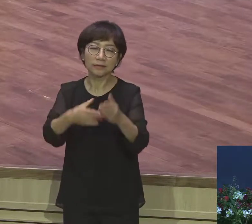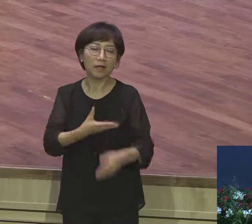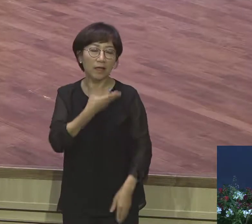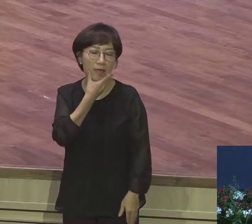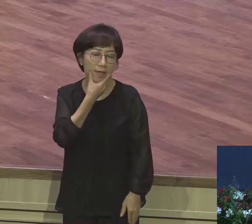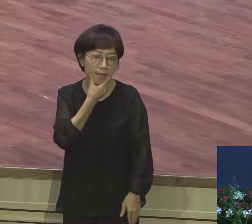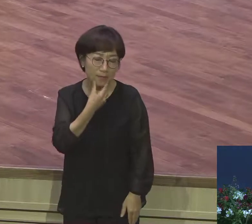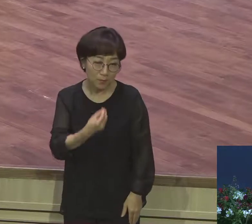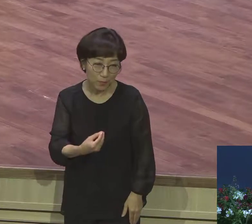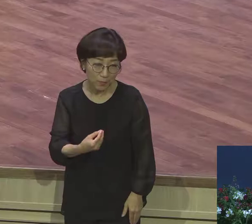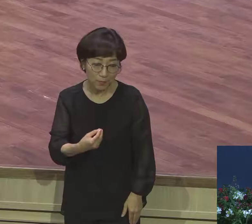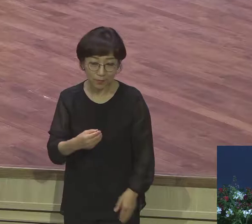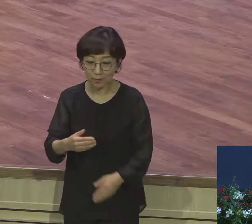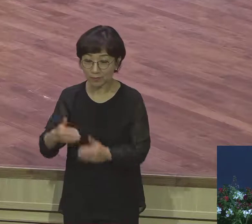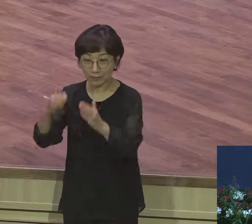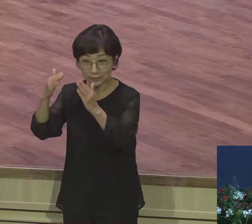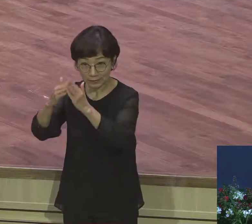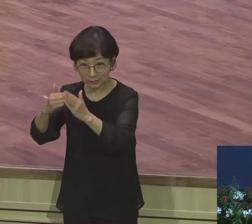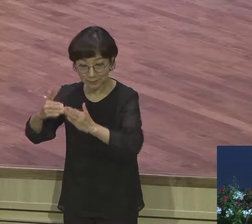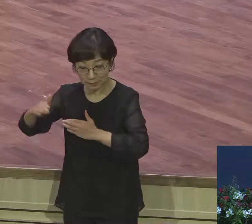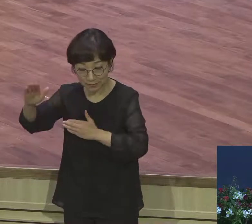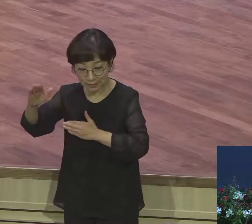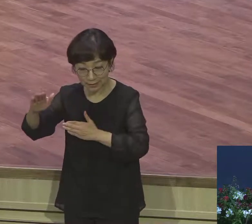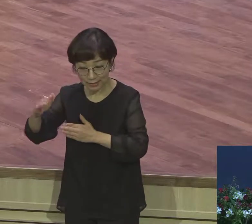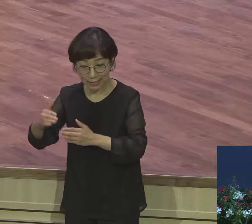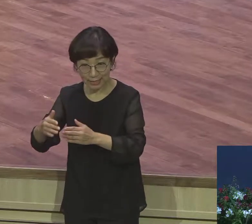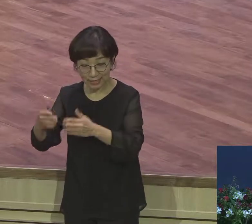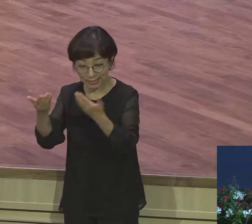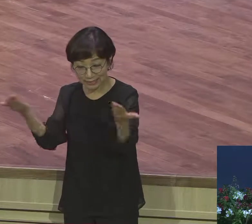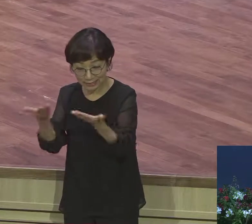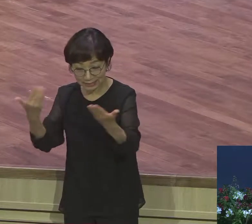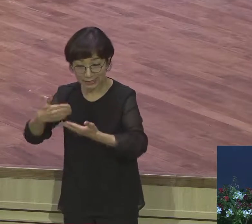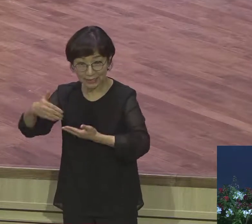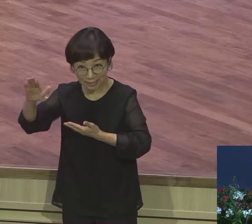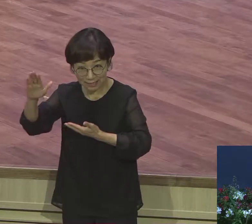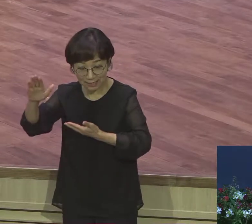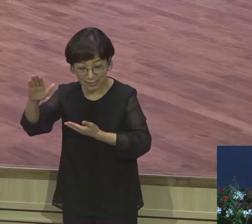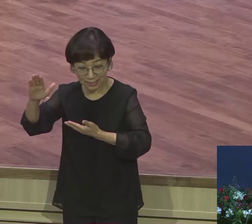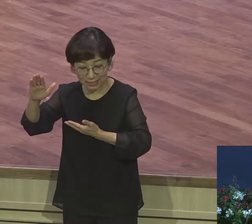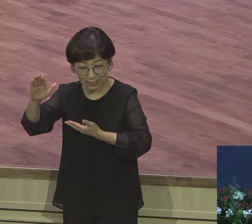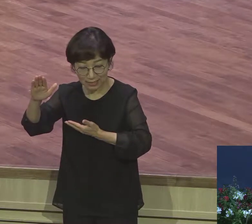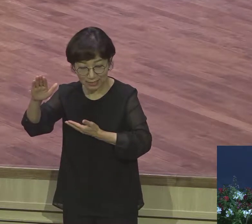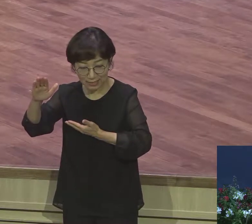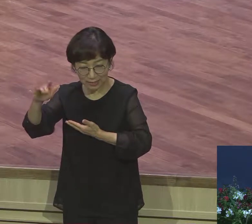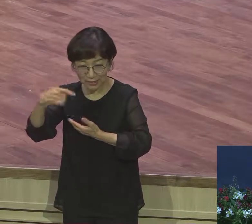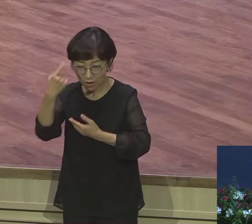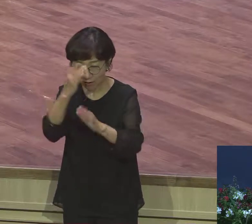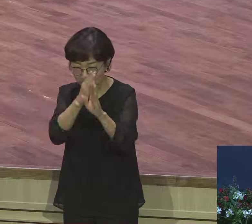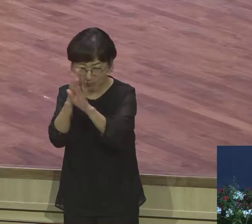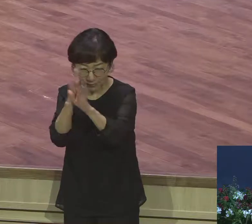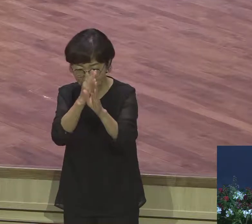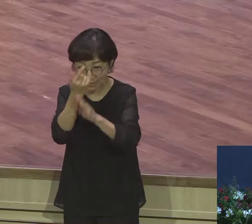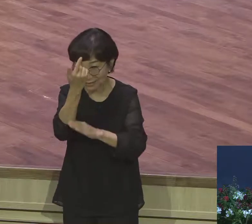그래요 현장 가도 그래요 그래야 돼요 정의원들은 아멘 아멘 하고 어른들은 쳐다보는